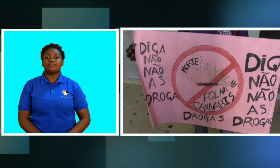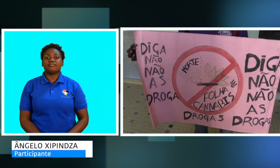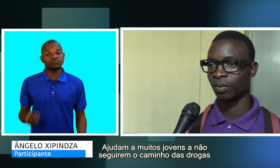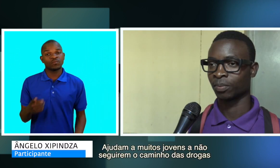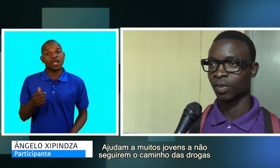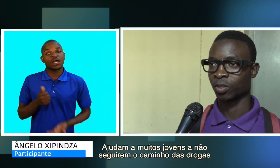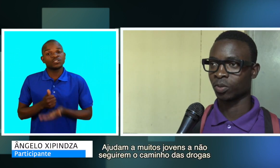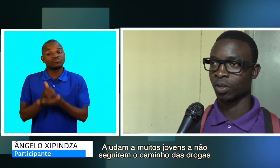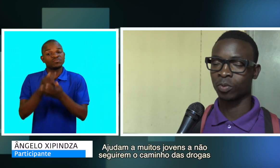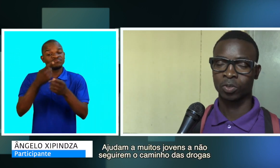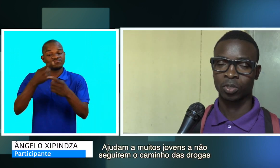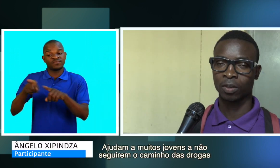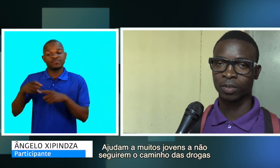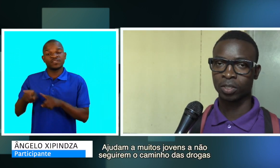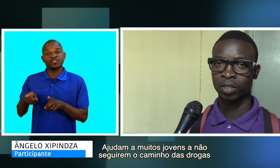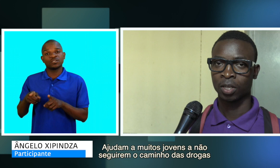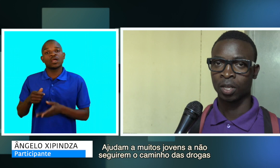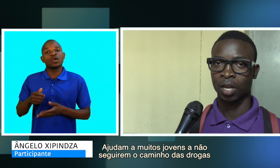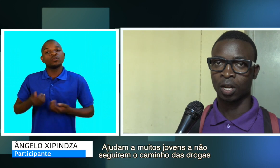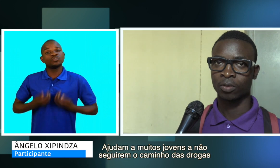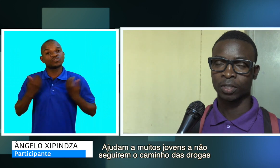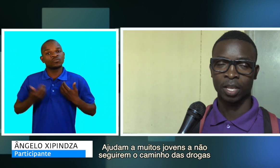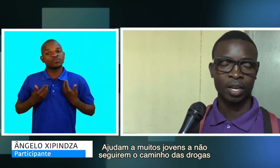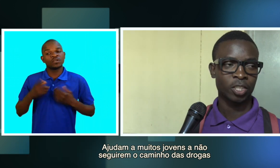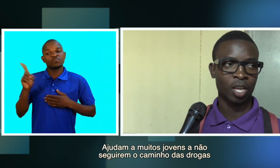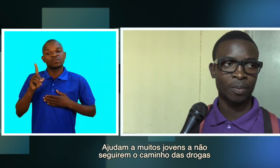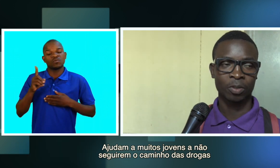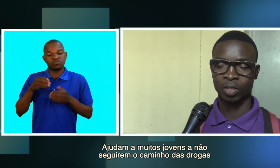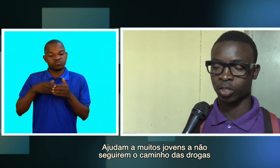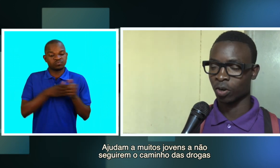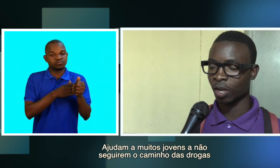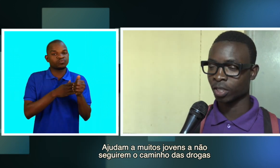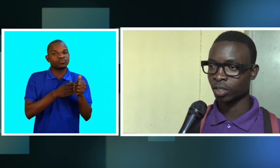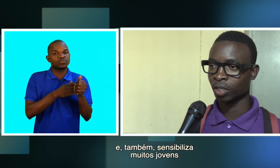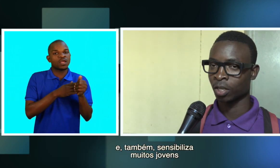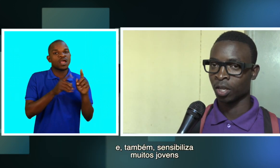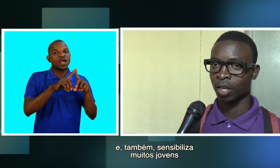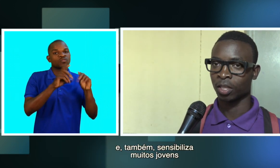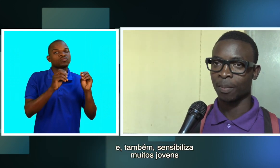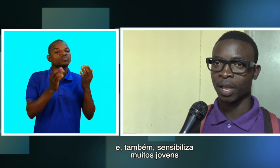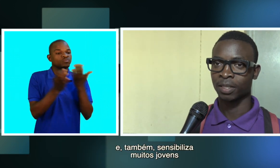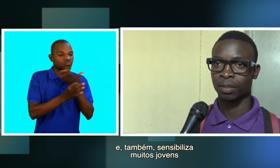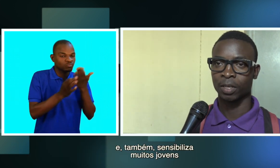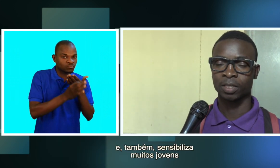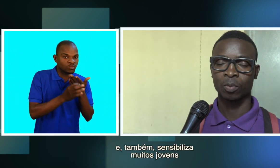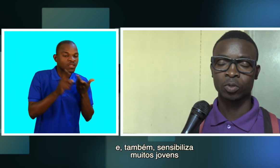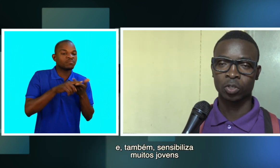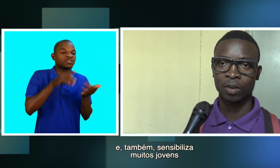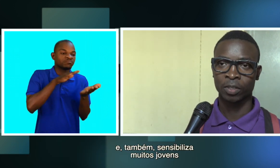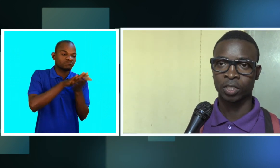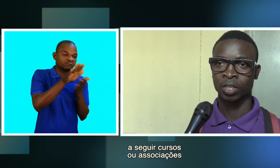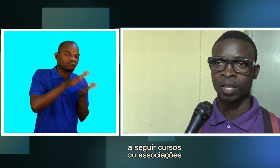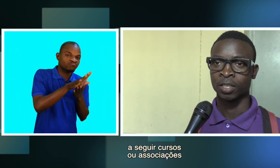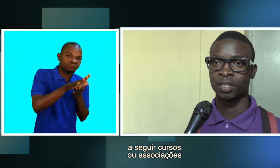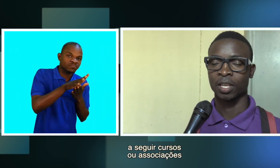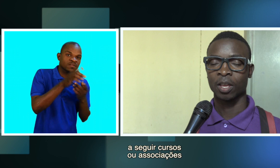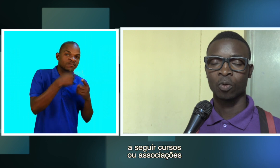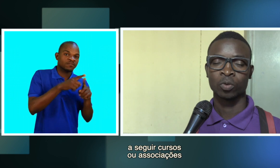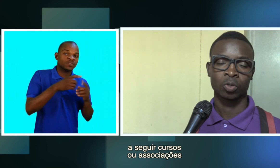adolescentes. Ajudam muitos jovens a não seguir o caminho das drogas. E também civilizam muitos jovens a seguir os